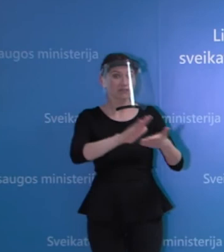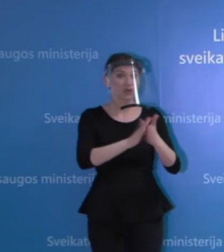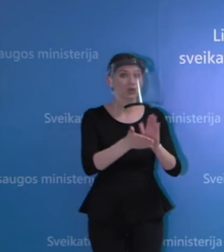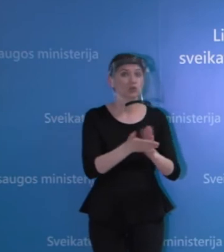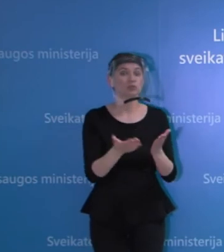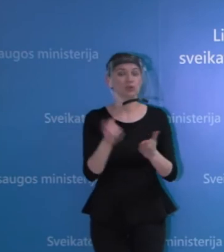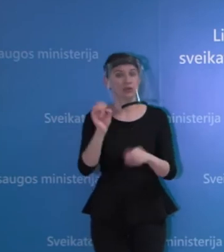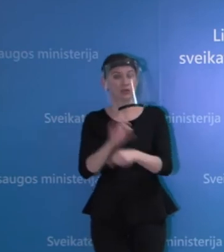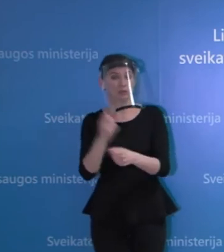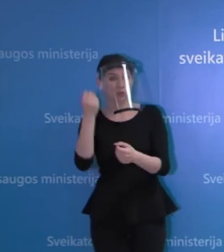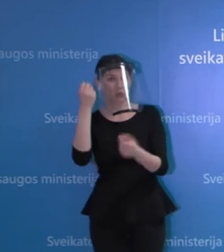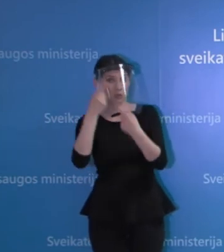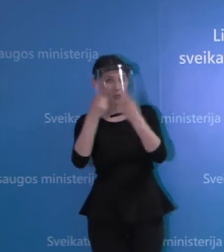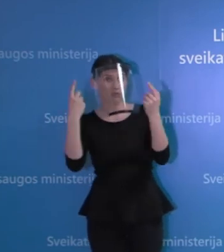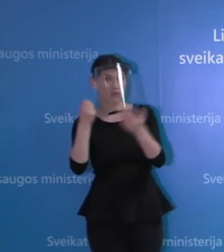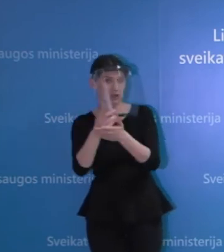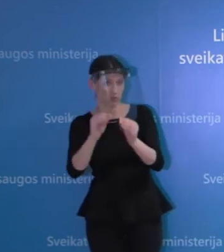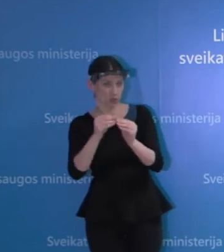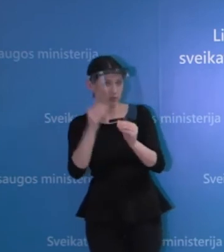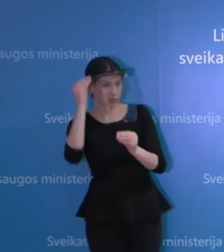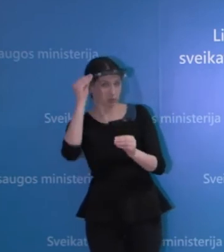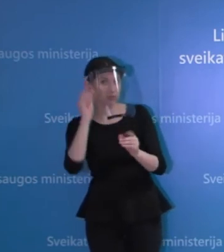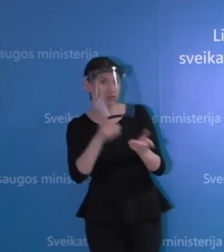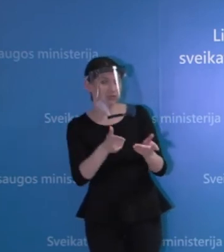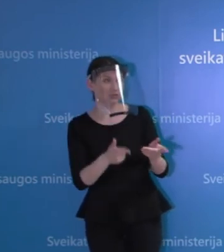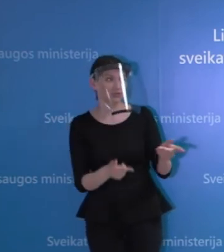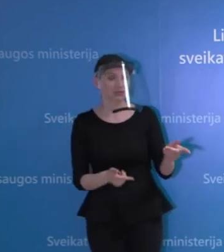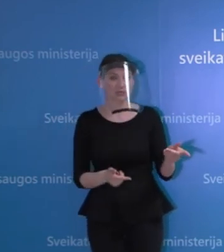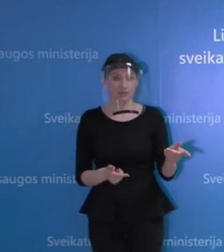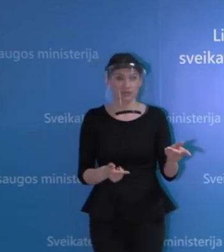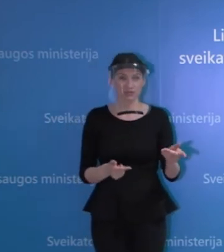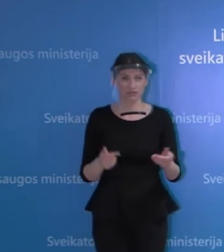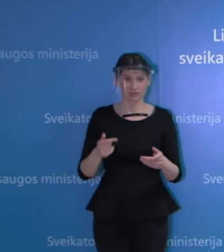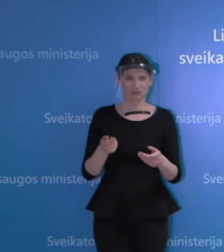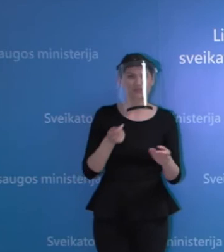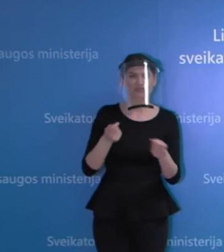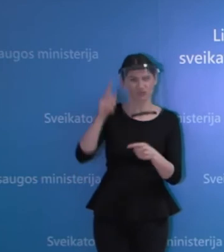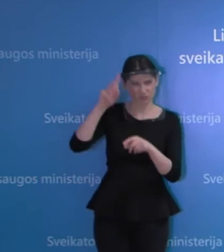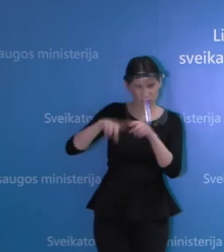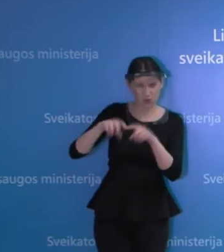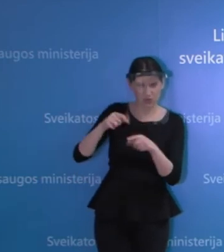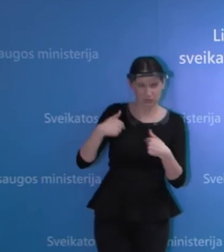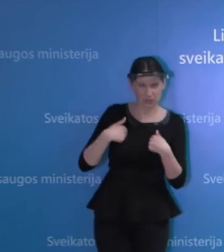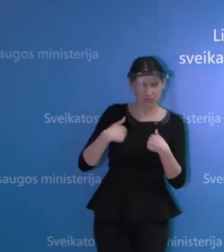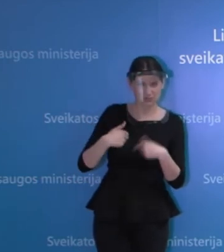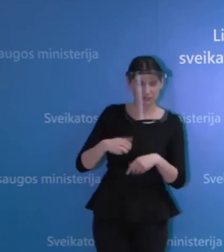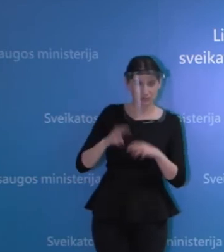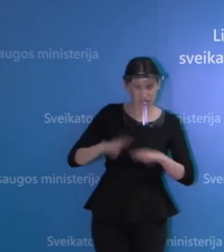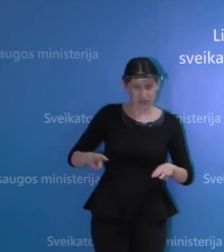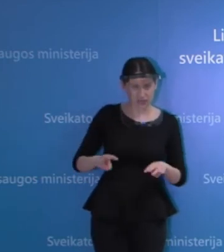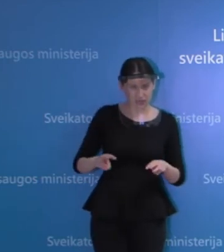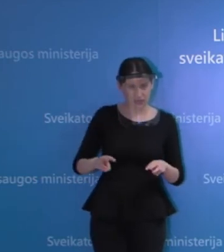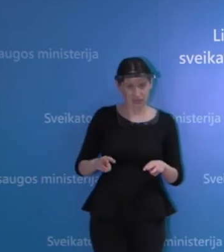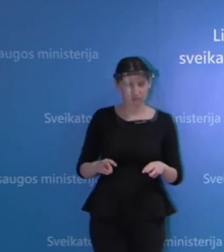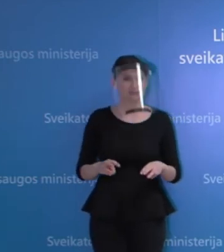universitetinį lygoninį? Na, valdžia, jūs turite galvoti, turbūt, ministerija iš klausimą, taip suprantu.